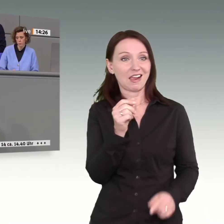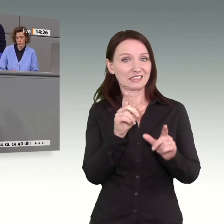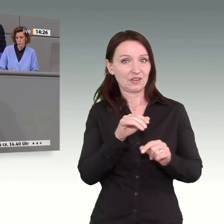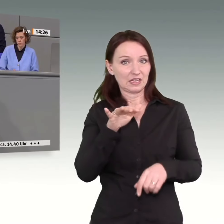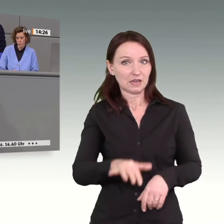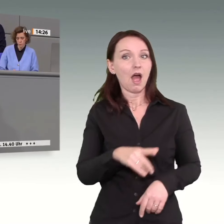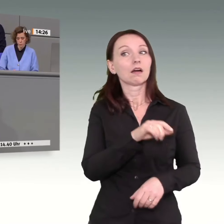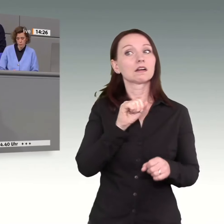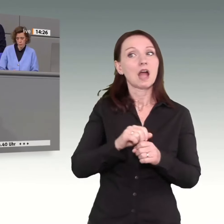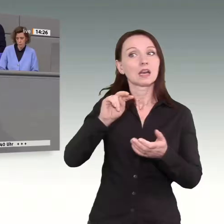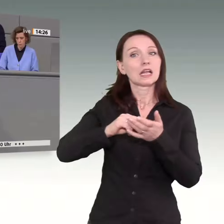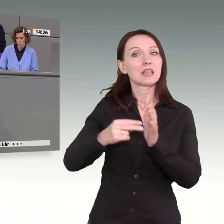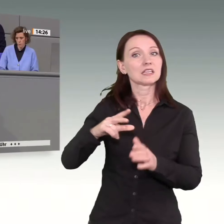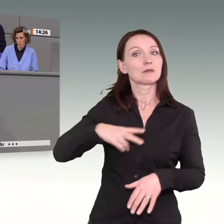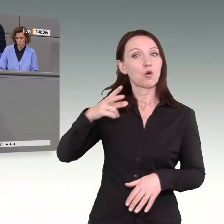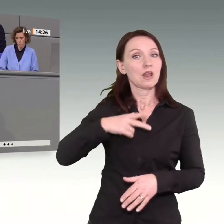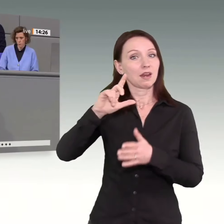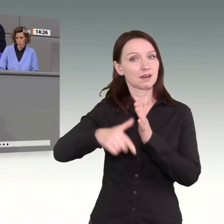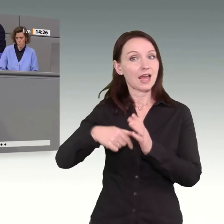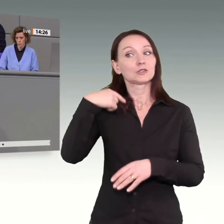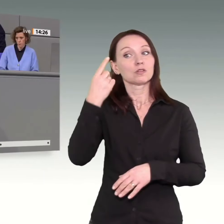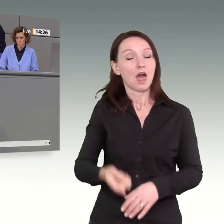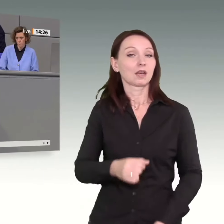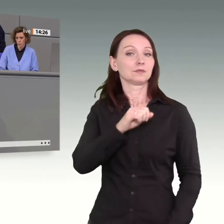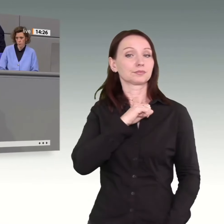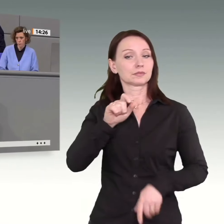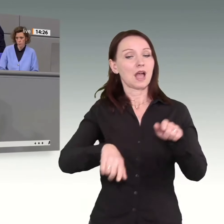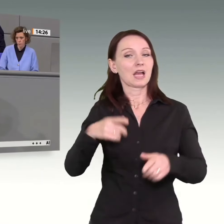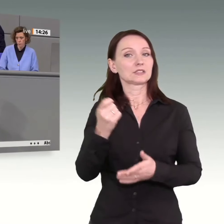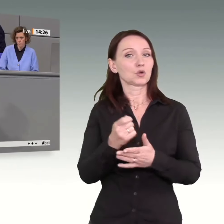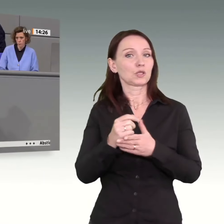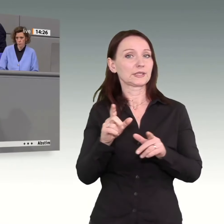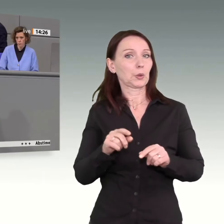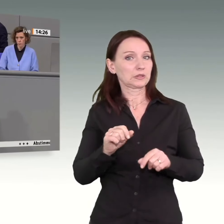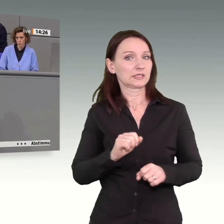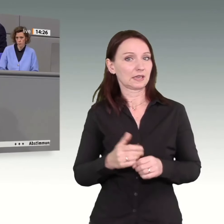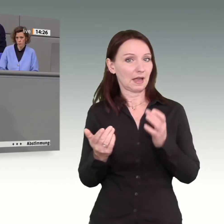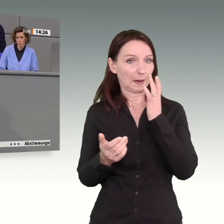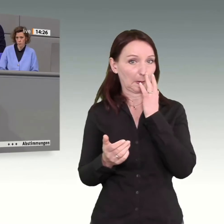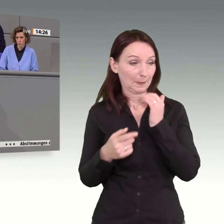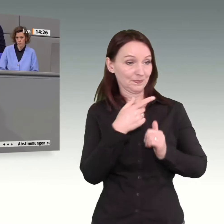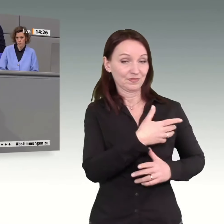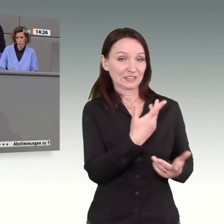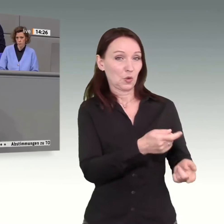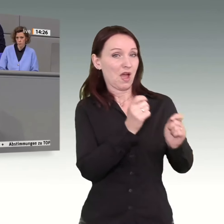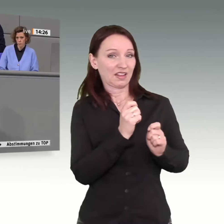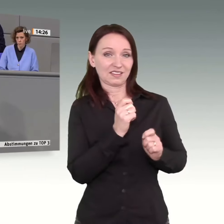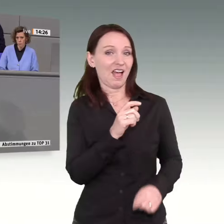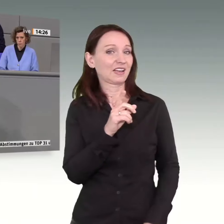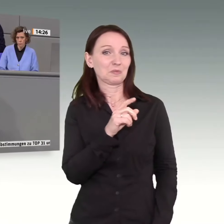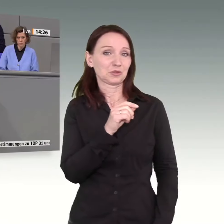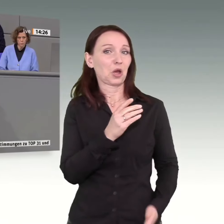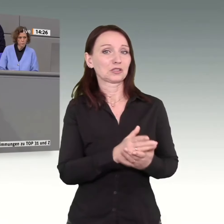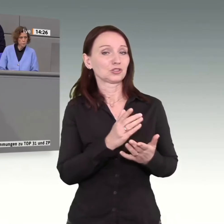leisten und dann eben von günstigen Heizkosten profitieren können. Das heißt, mit Ihrem Antrag greifen Sie nur die in